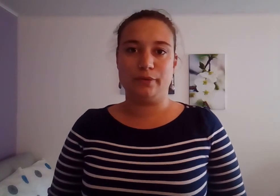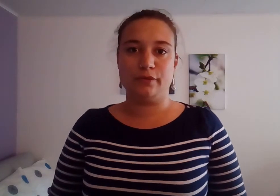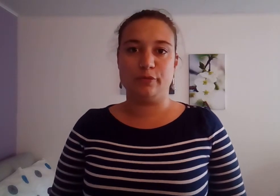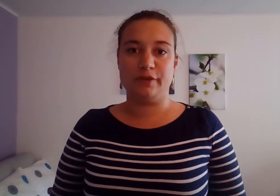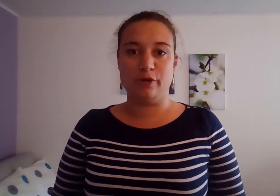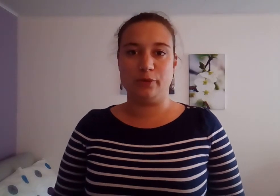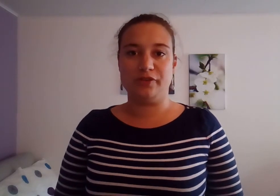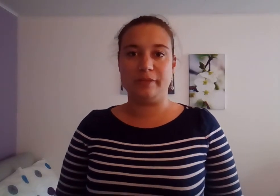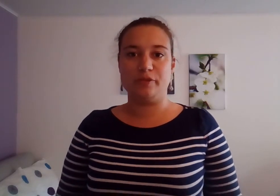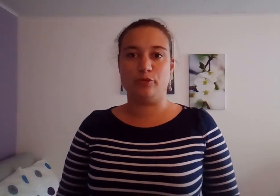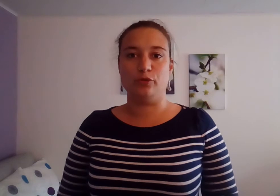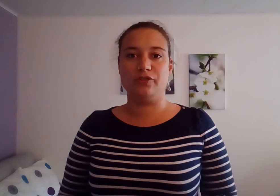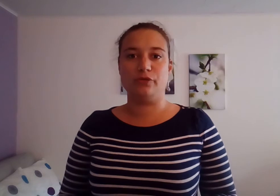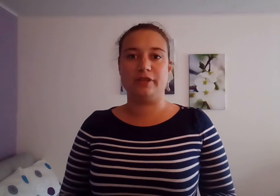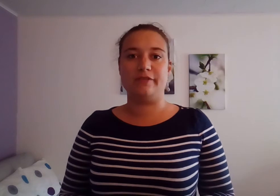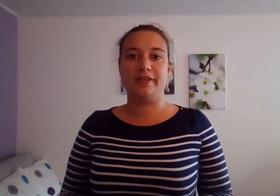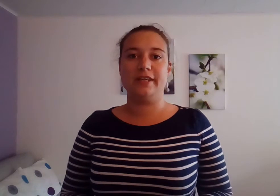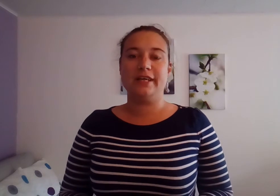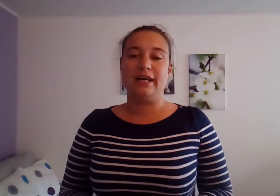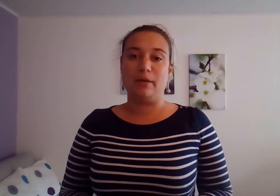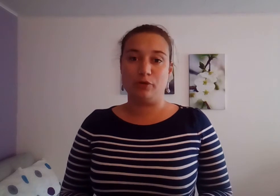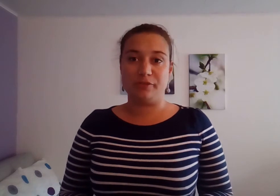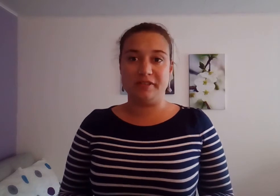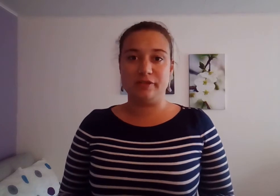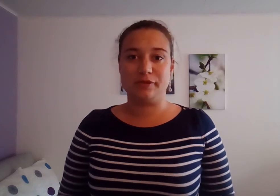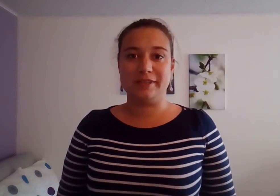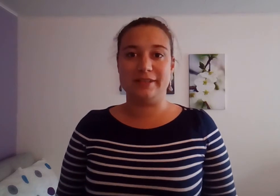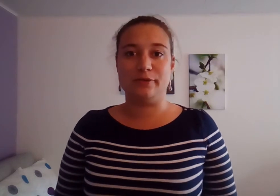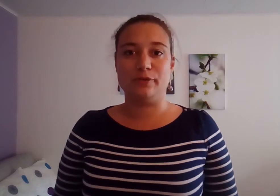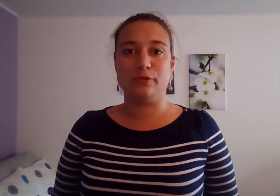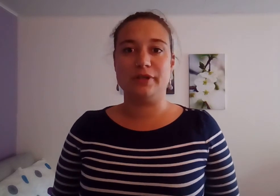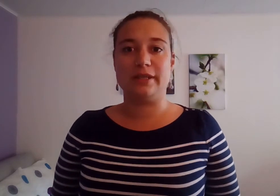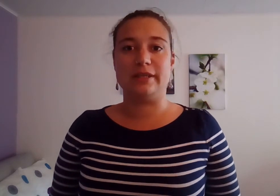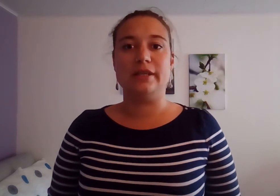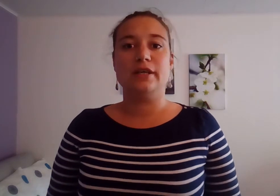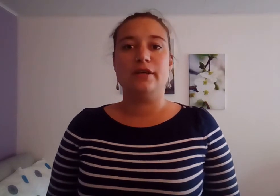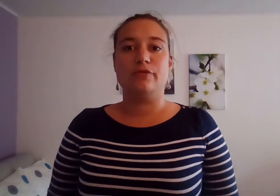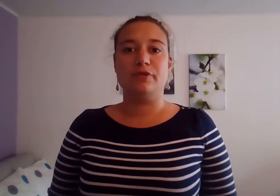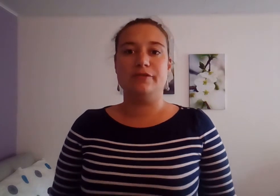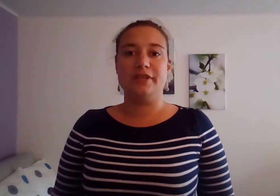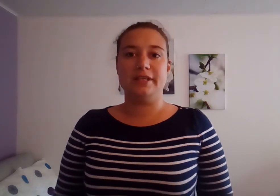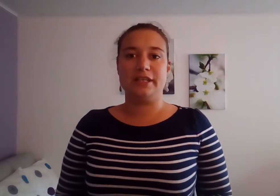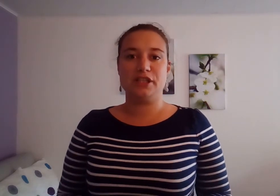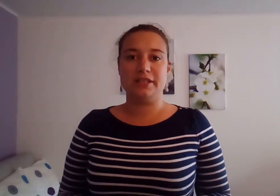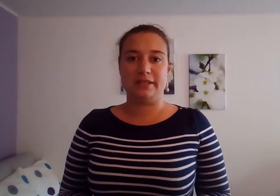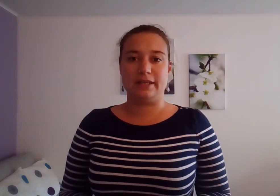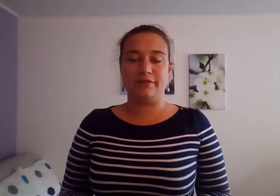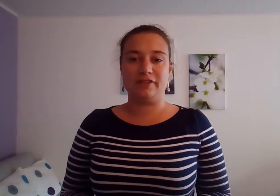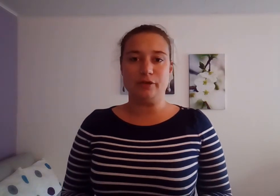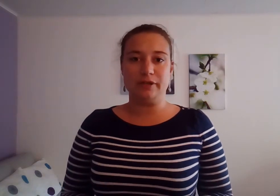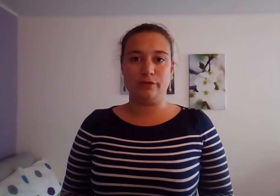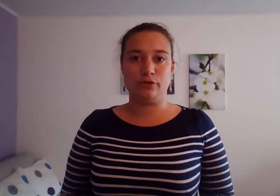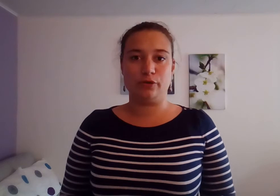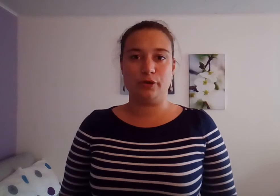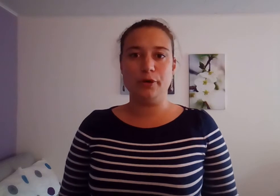Vous pouvez boire aussi un petit peu d'eau si vous en avez à proximité. Ce qui aide à fluidifier l'énergie et à la faire circuler dans votre corps.